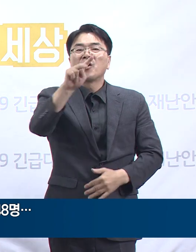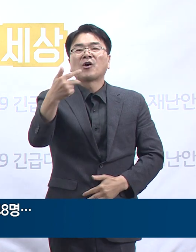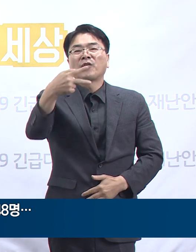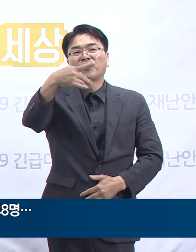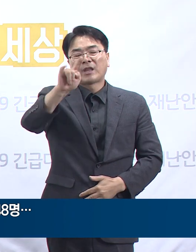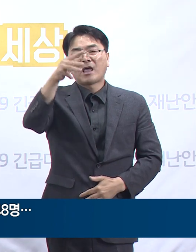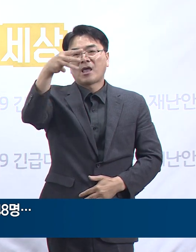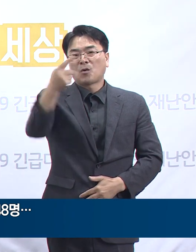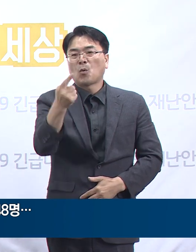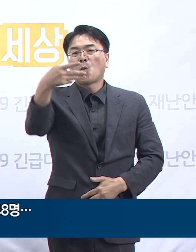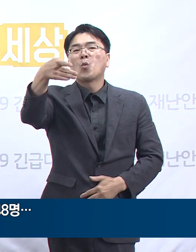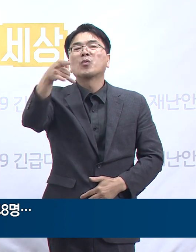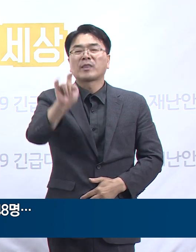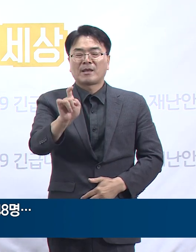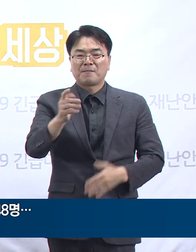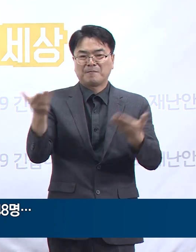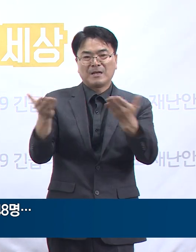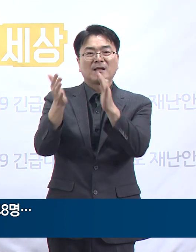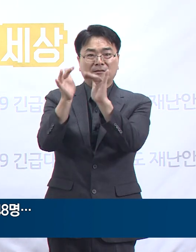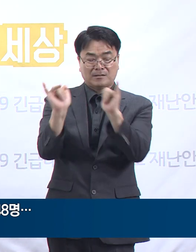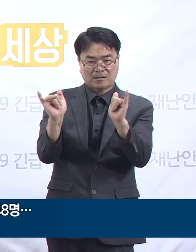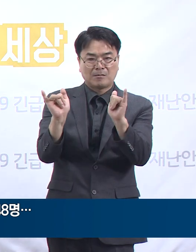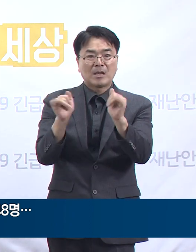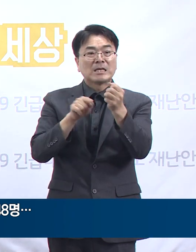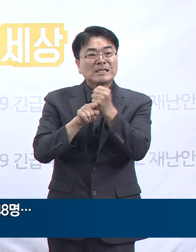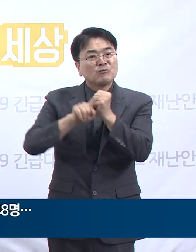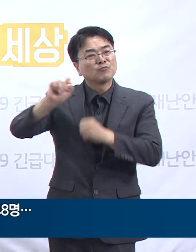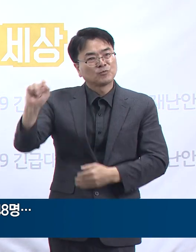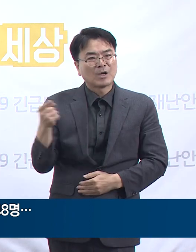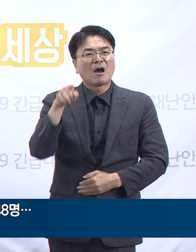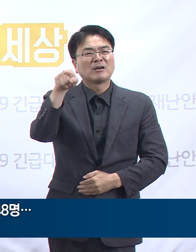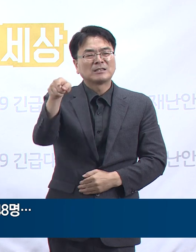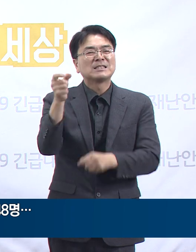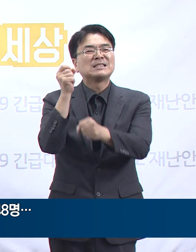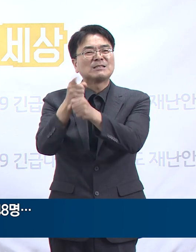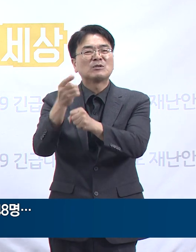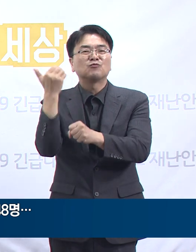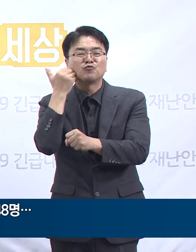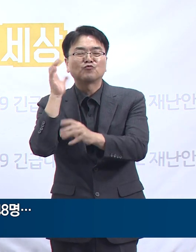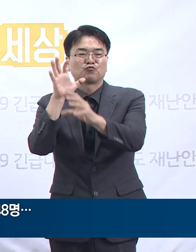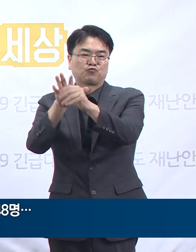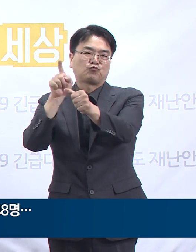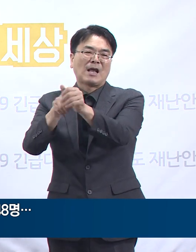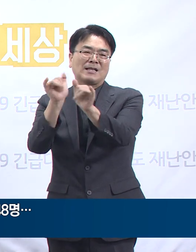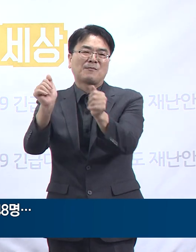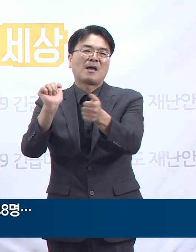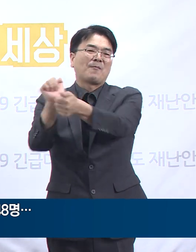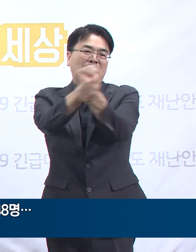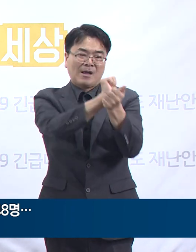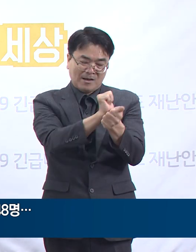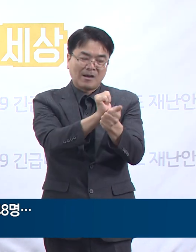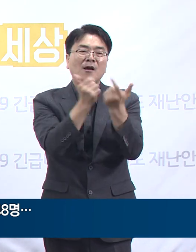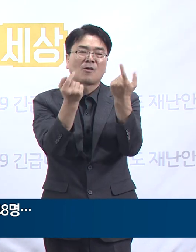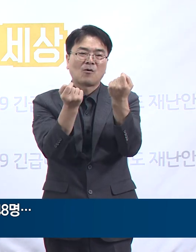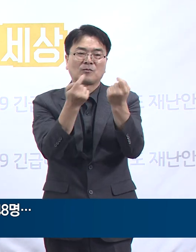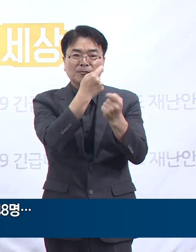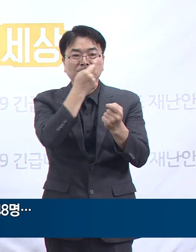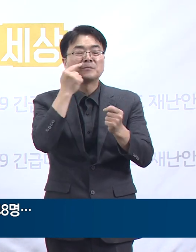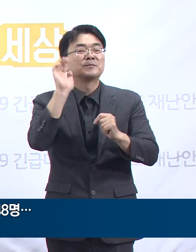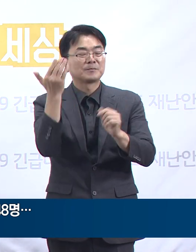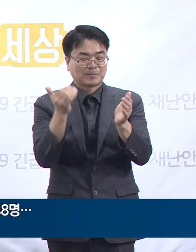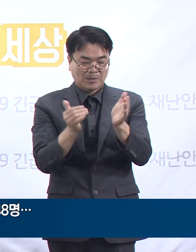같은 회사에서 기 확진자가 발생해 접촉자를 대상으로 했던 전수검사에서 추가로 확진 판정을 받은 경우입니다.